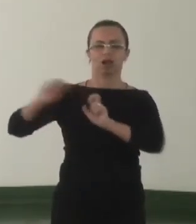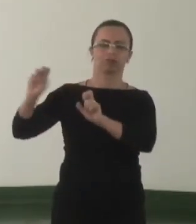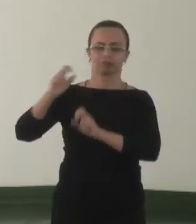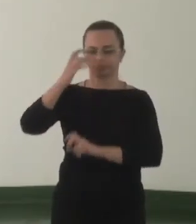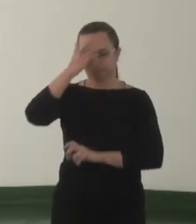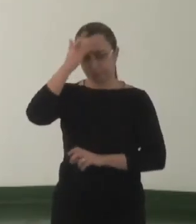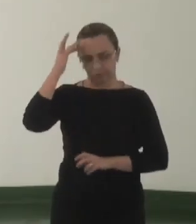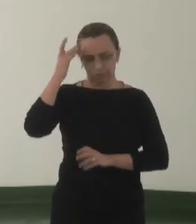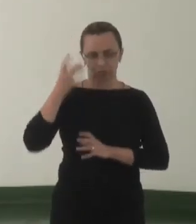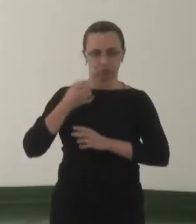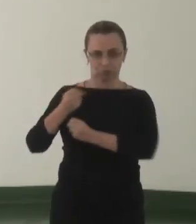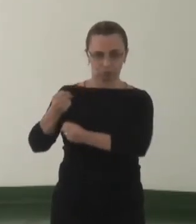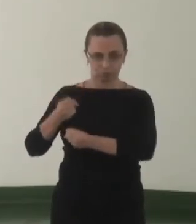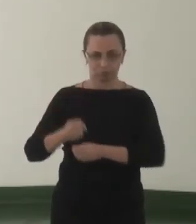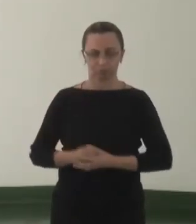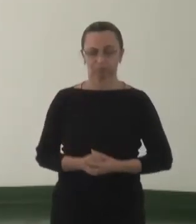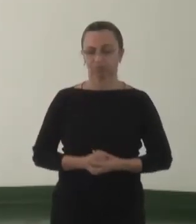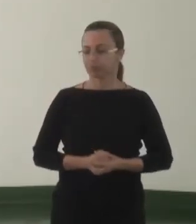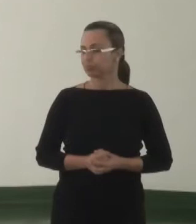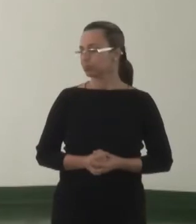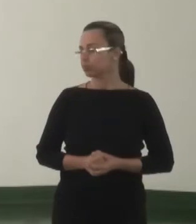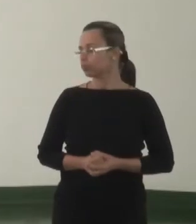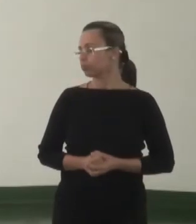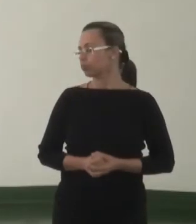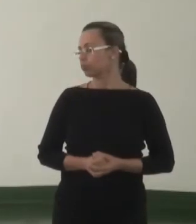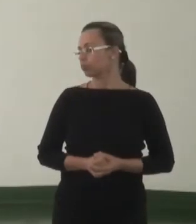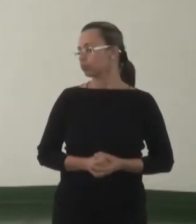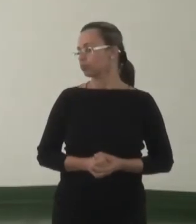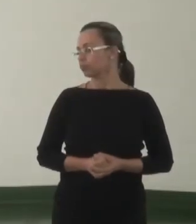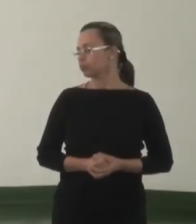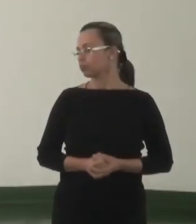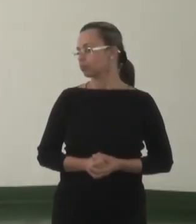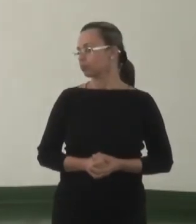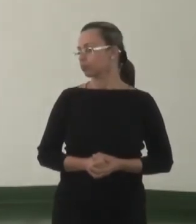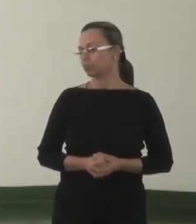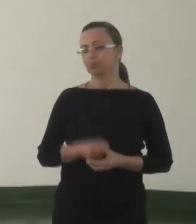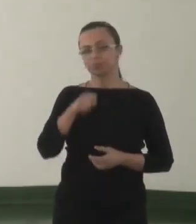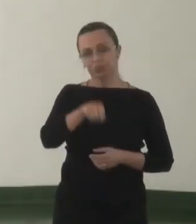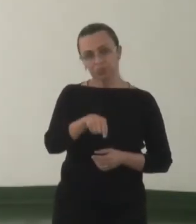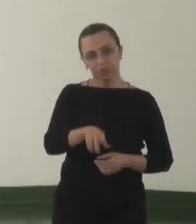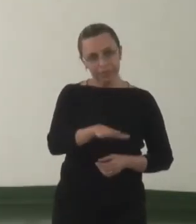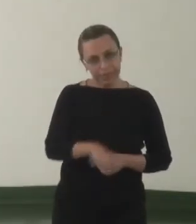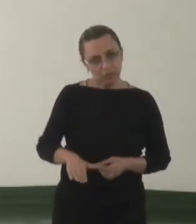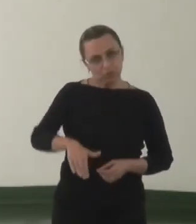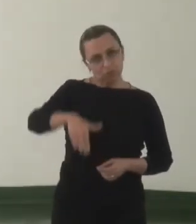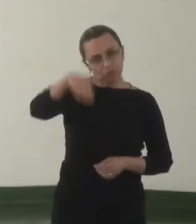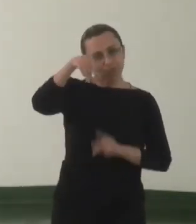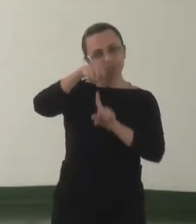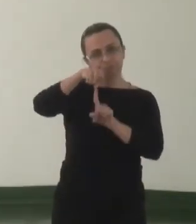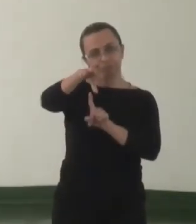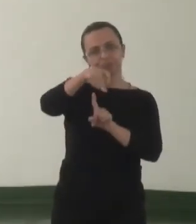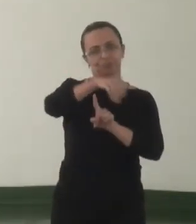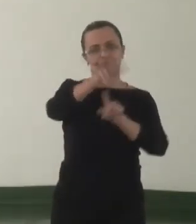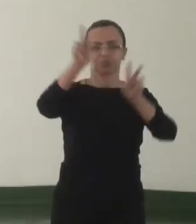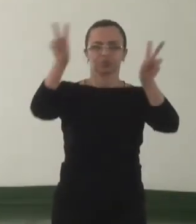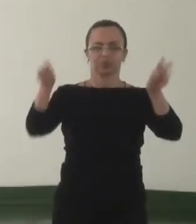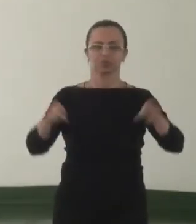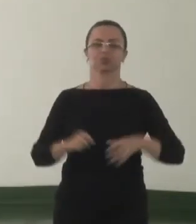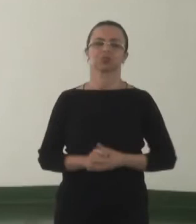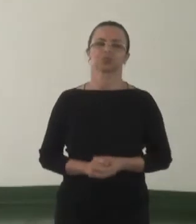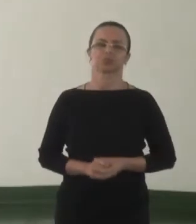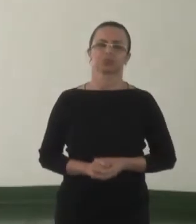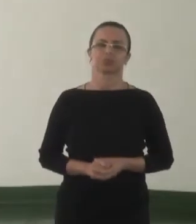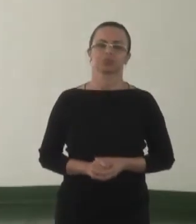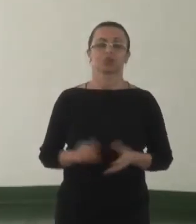os multiplicadores do tema. Promover ou